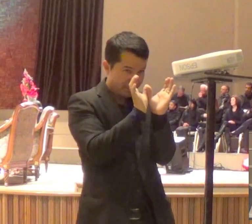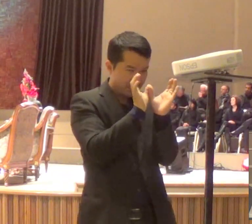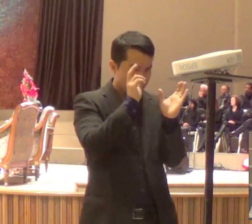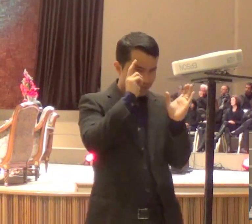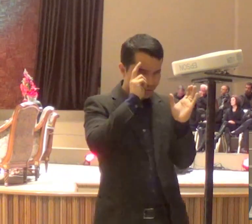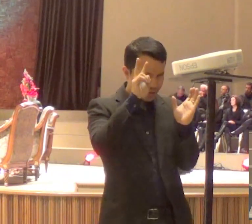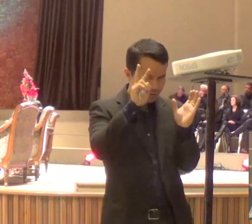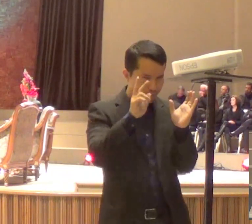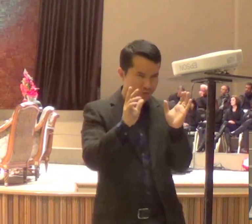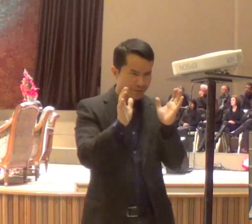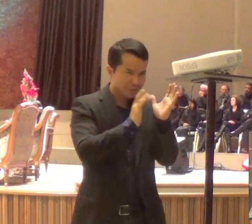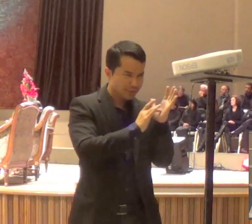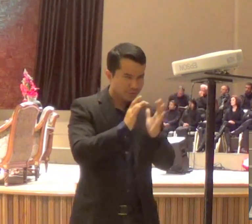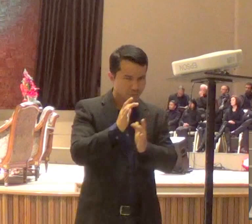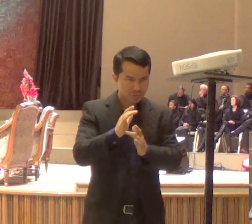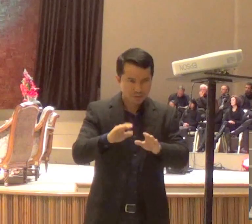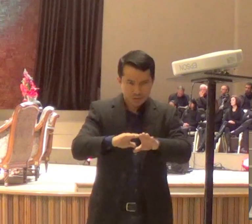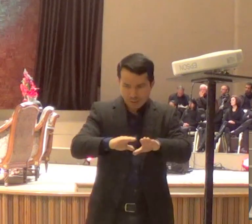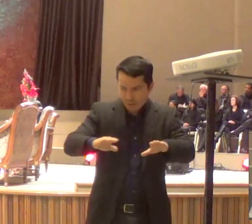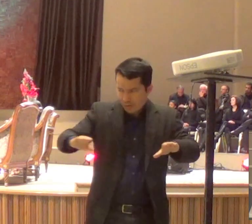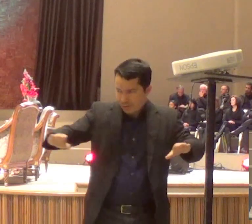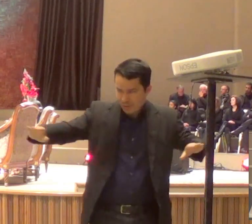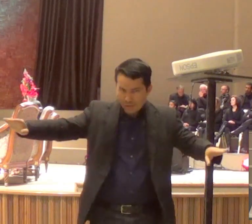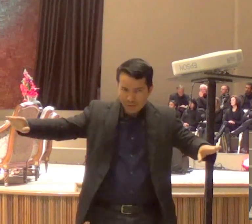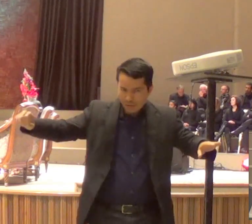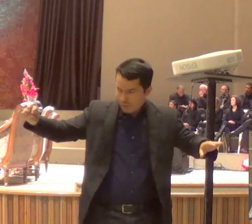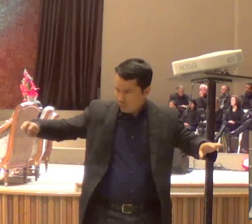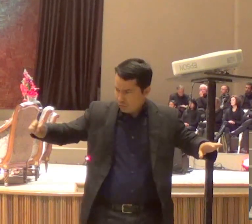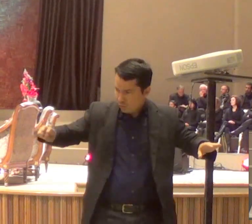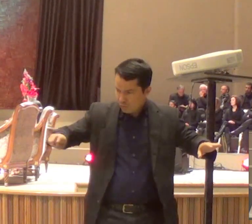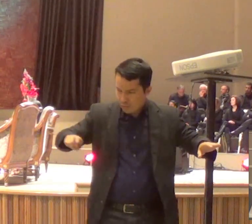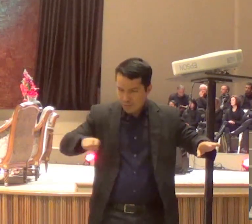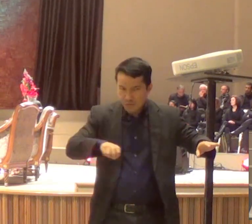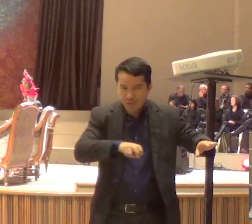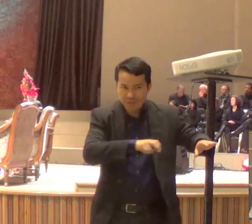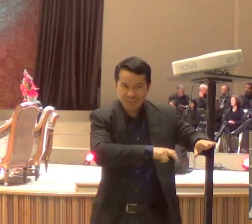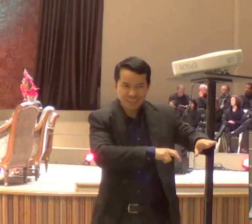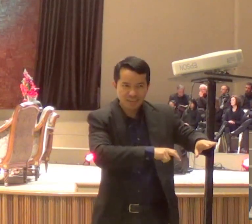revelou o coração dos seus discípulos.